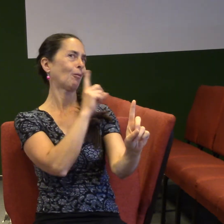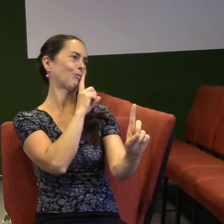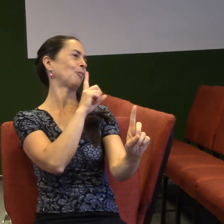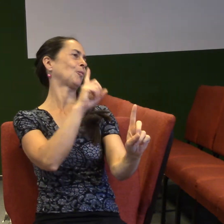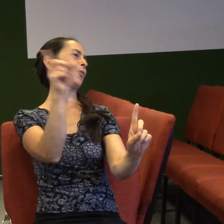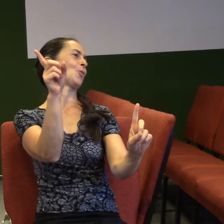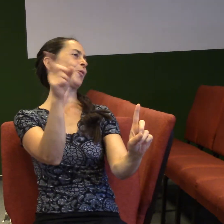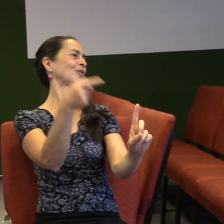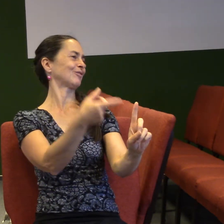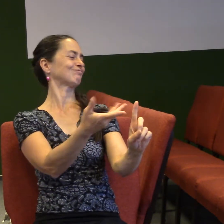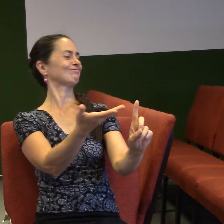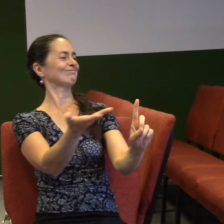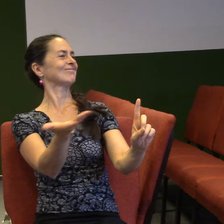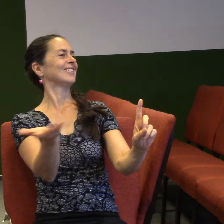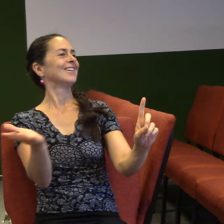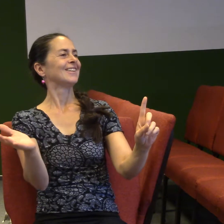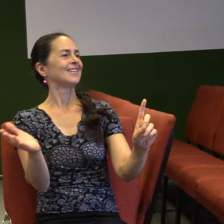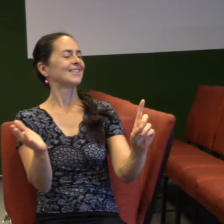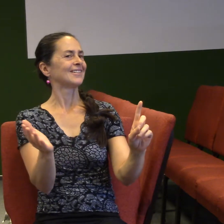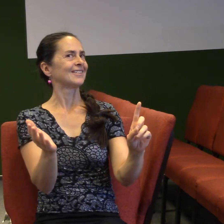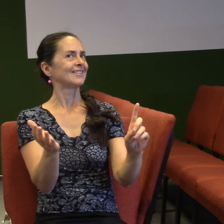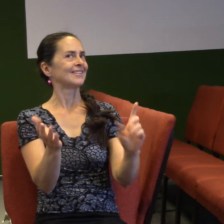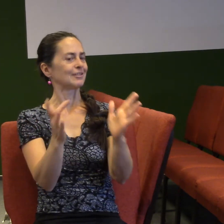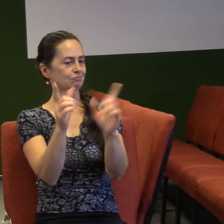A jestliže Ježíš řekl to, co řekl,